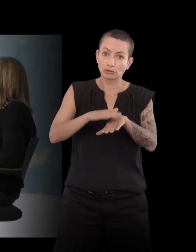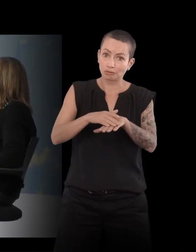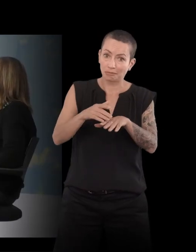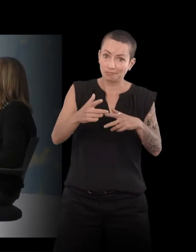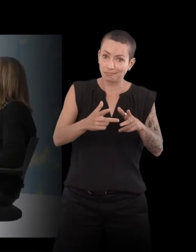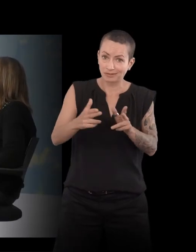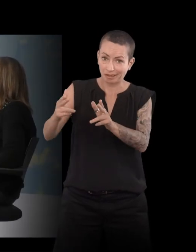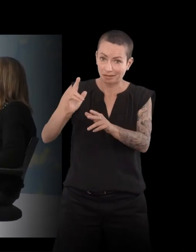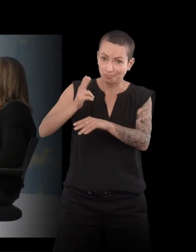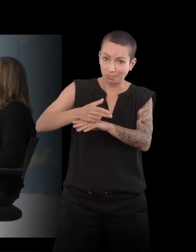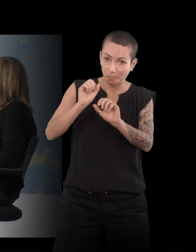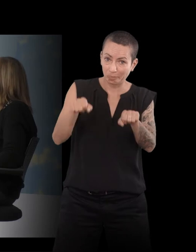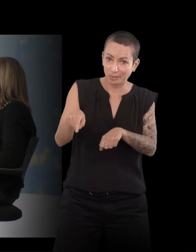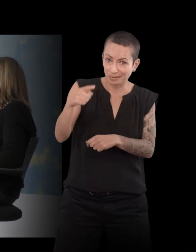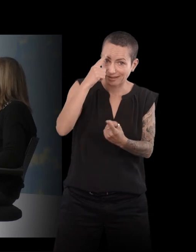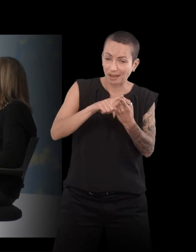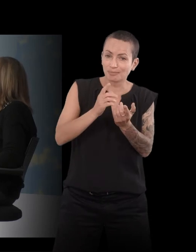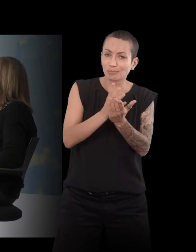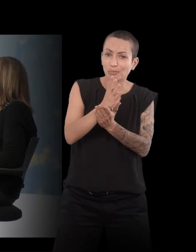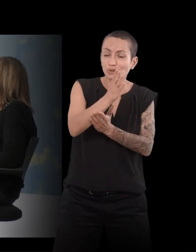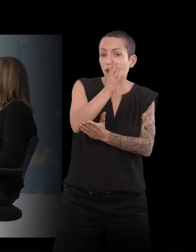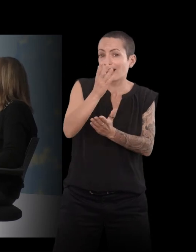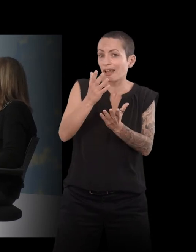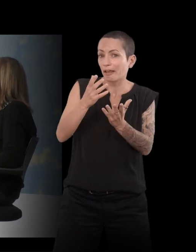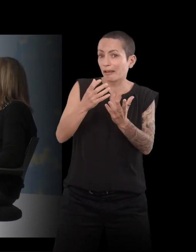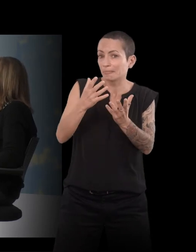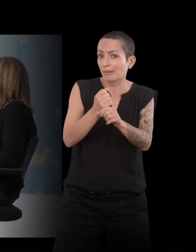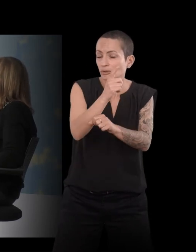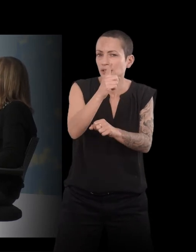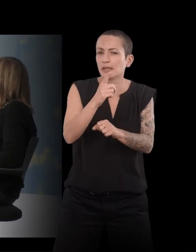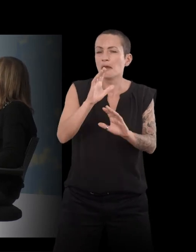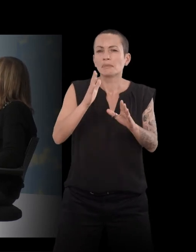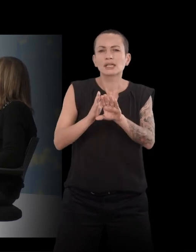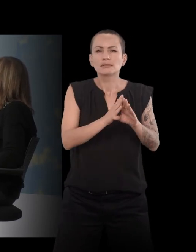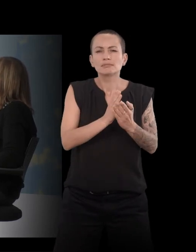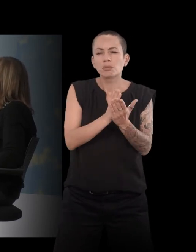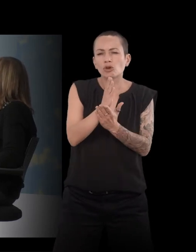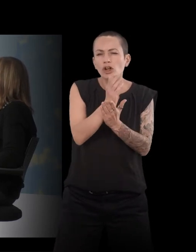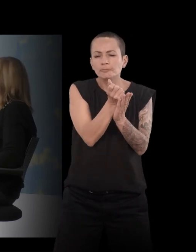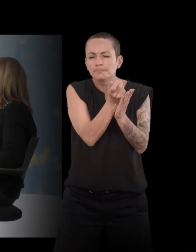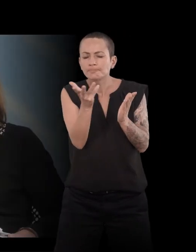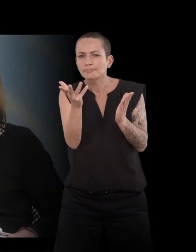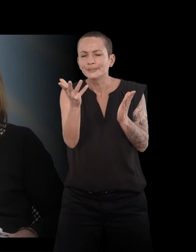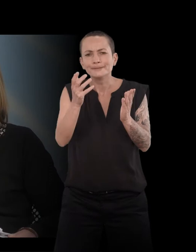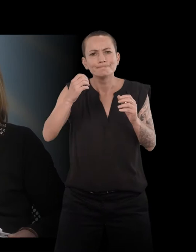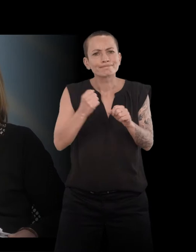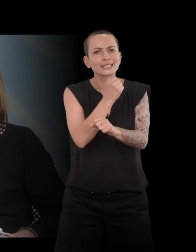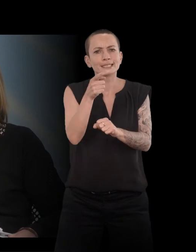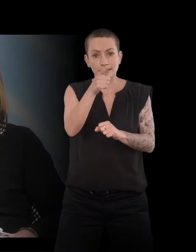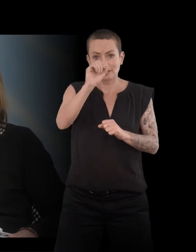Est-ce qu'il a un projet en particulier que vous regrettez de n'avoir pas pu réaliser ? Oui. Enfin, il y a trois que